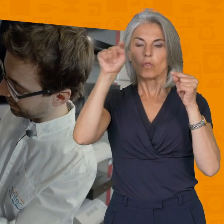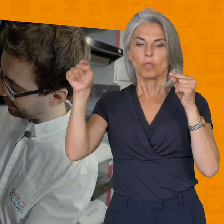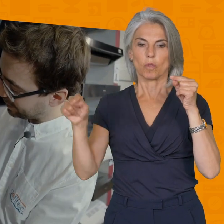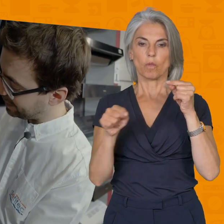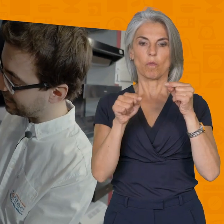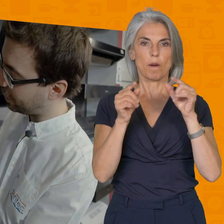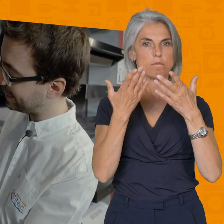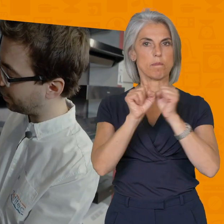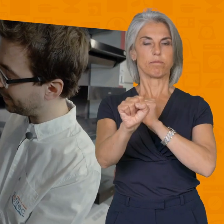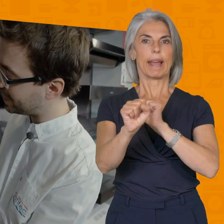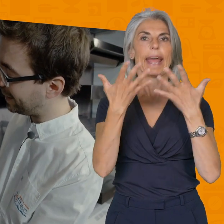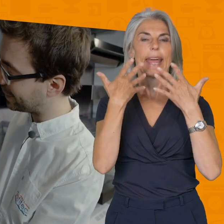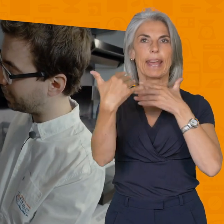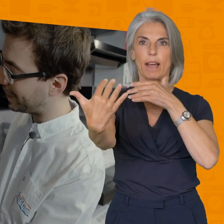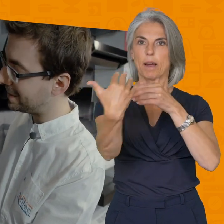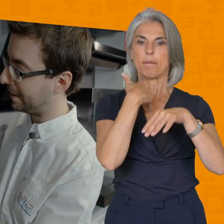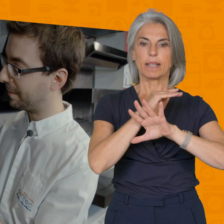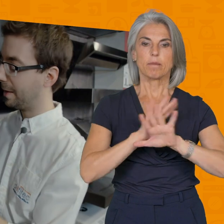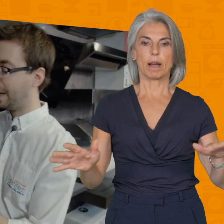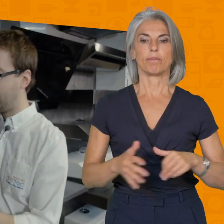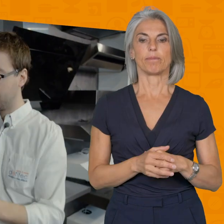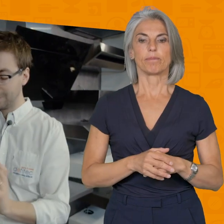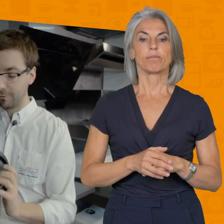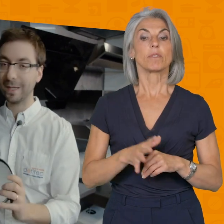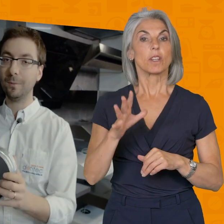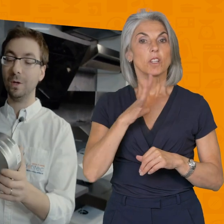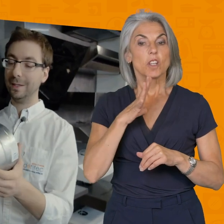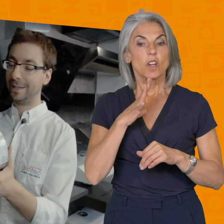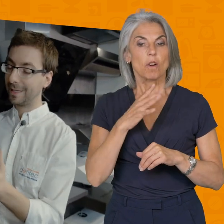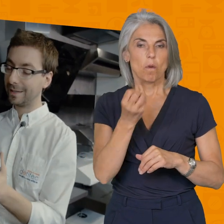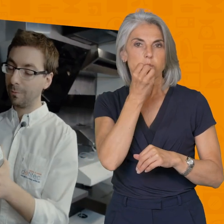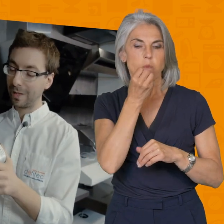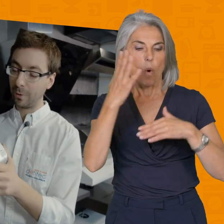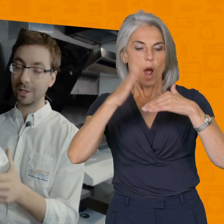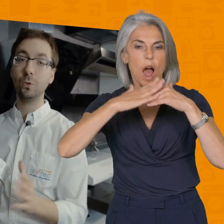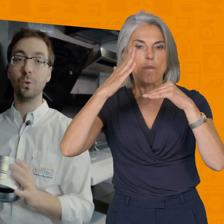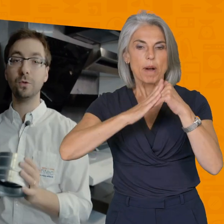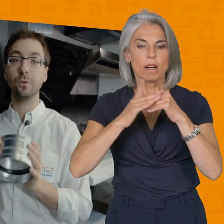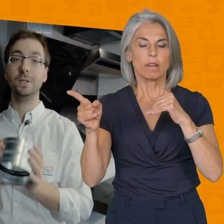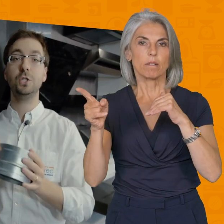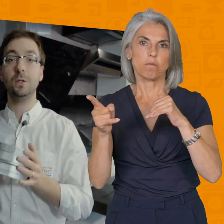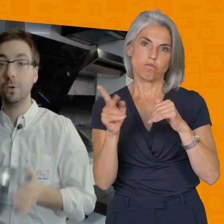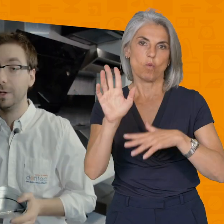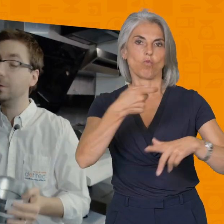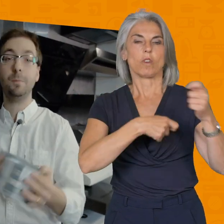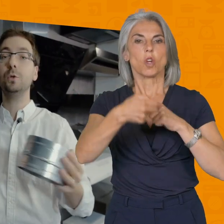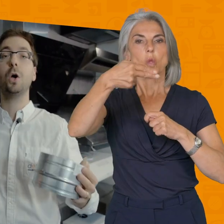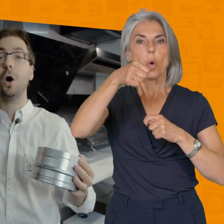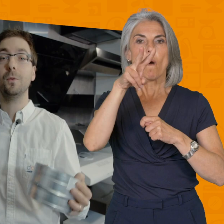qui isole et qui empêche l'air de passer alors nous avons également des très très bons clapets anti retour on se fournit chez novi une des plus grandes